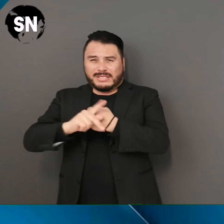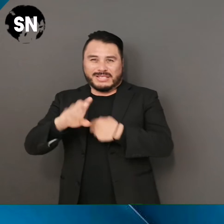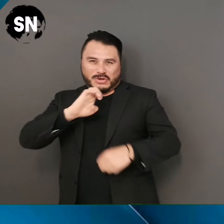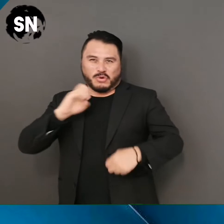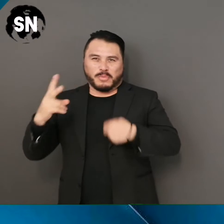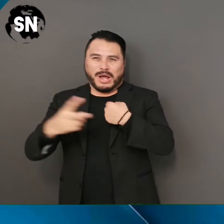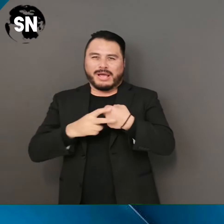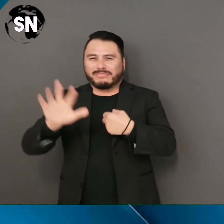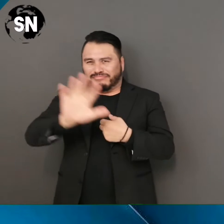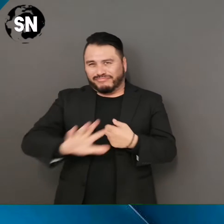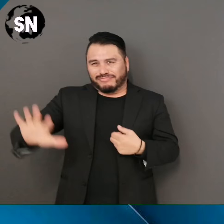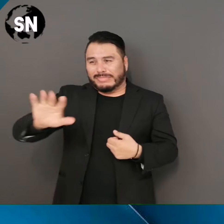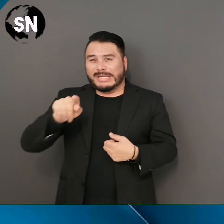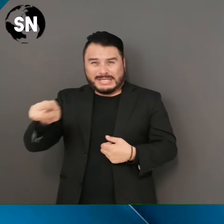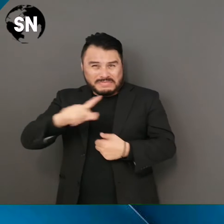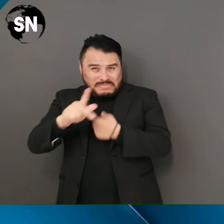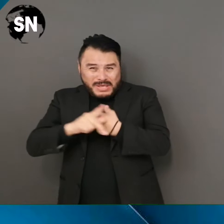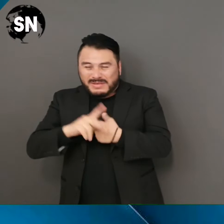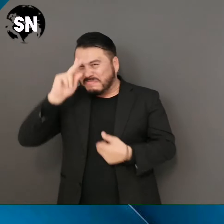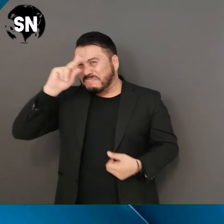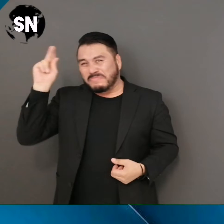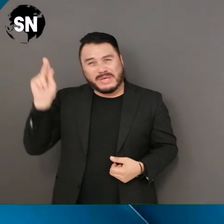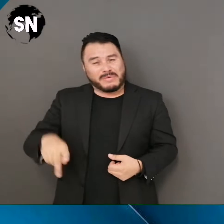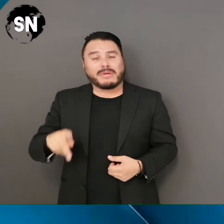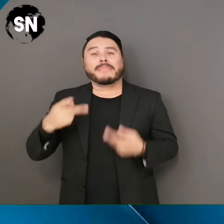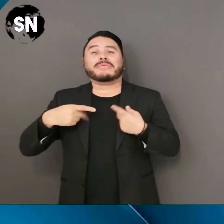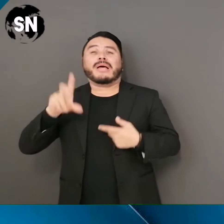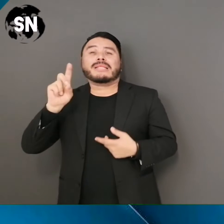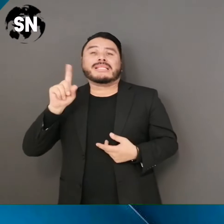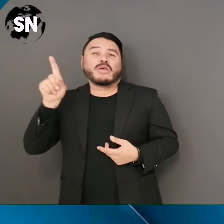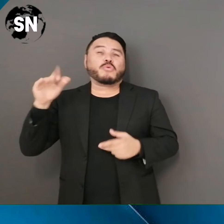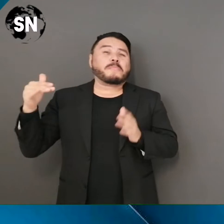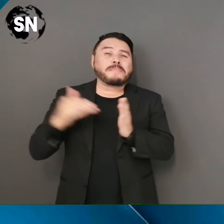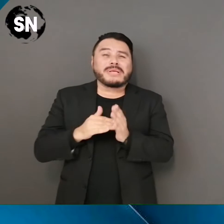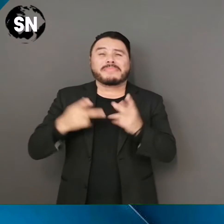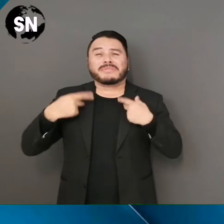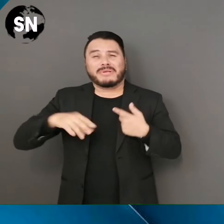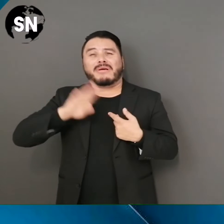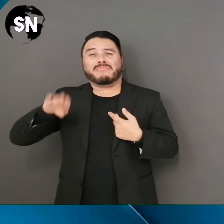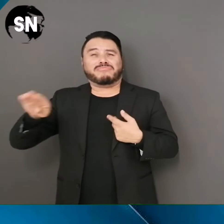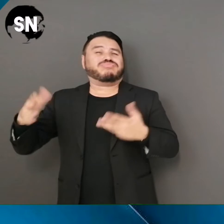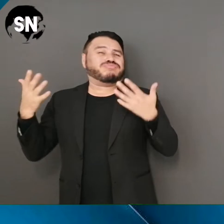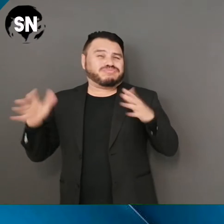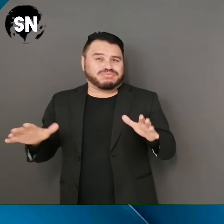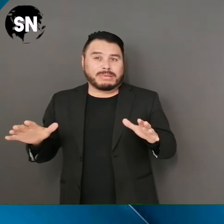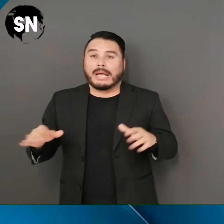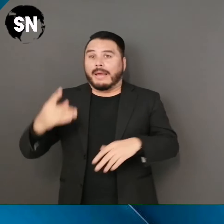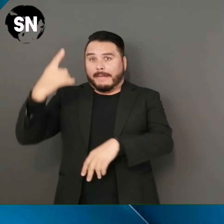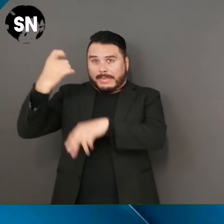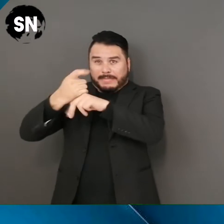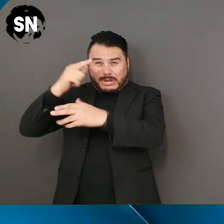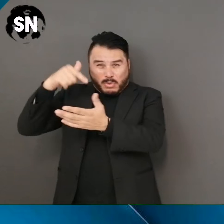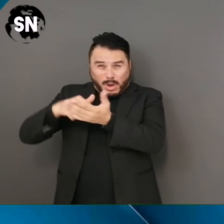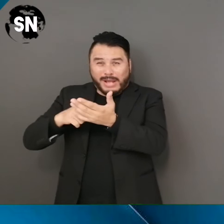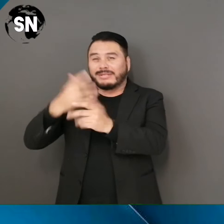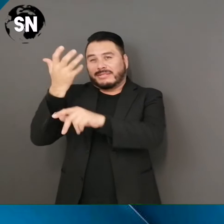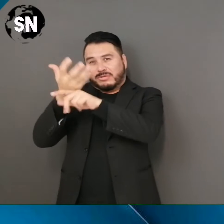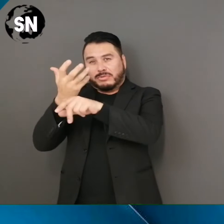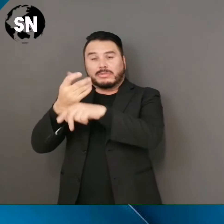.000 muertes de vidas al coronavirus. Es el segundo país más afectado del mundo hasta ahora después de los Estados Unidos.